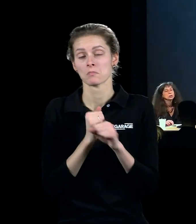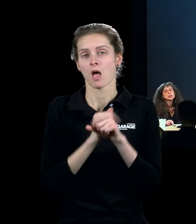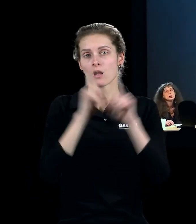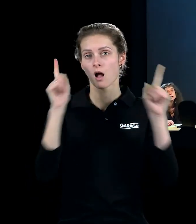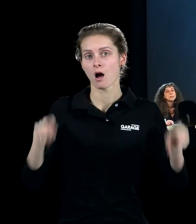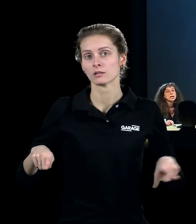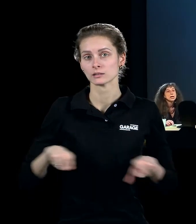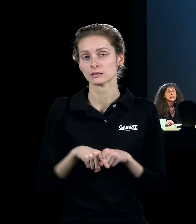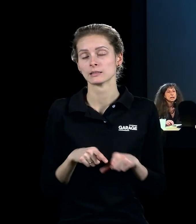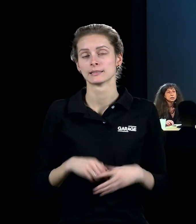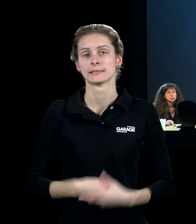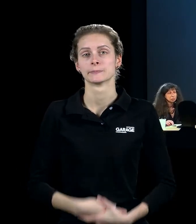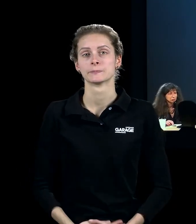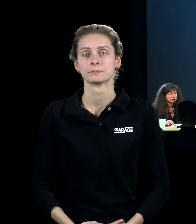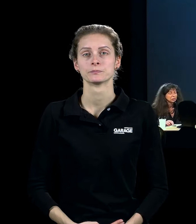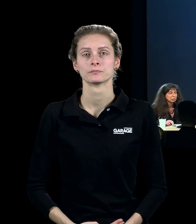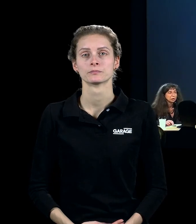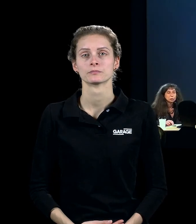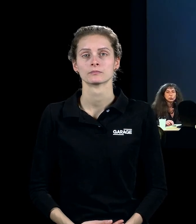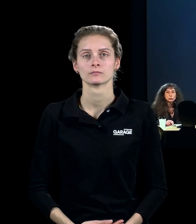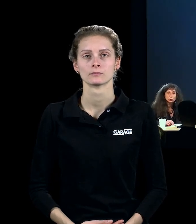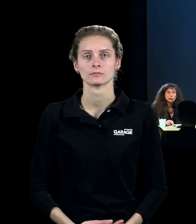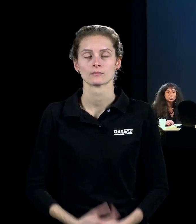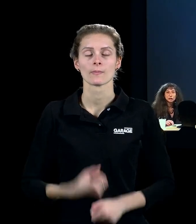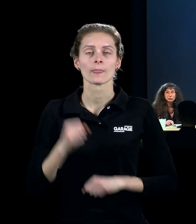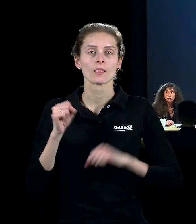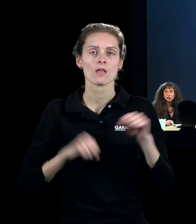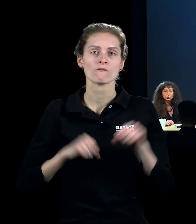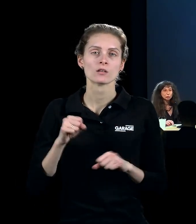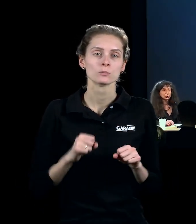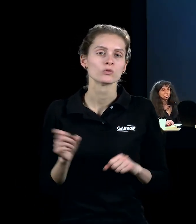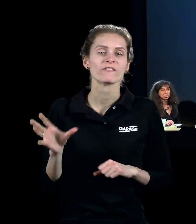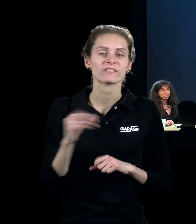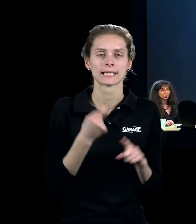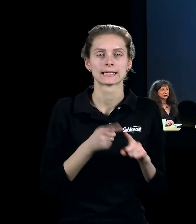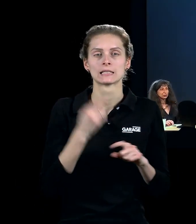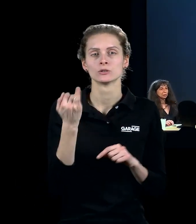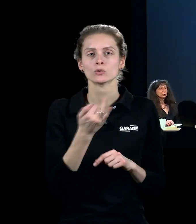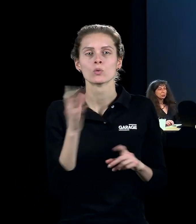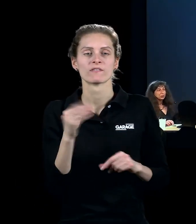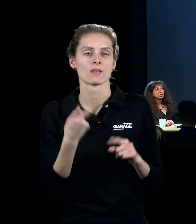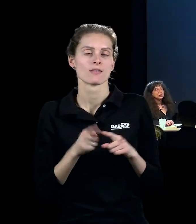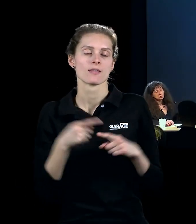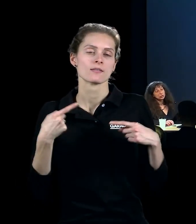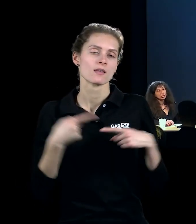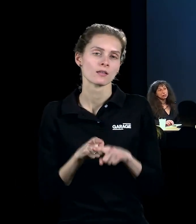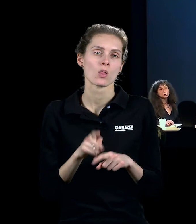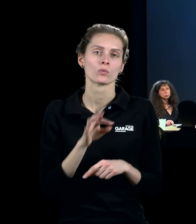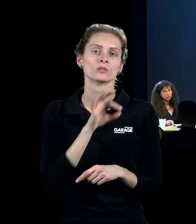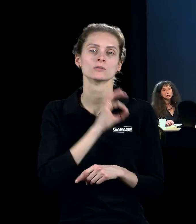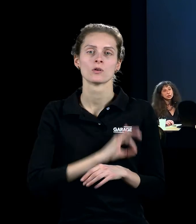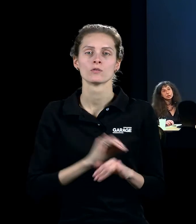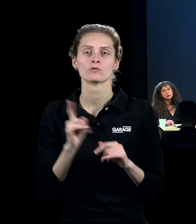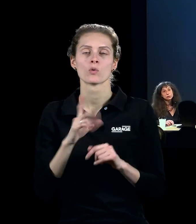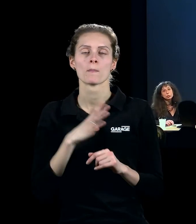способом сделанные и доказывал возможность все эти истории, всё-таки все эти технологии применить для того,